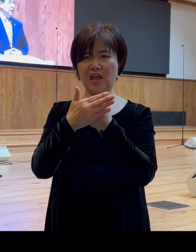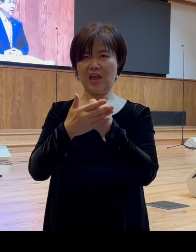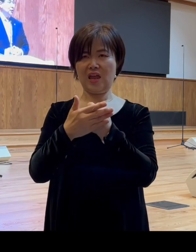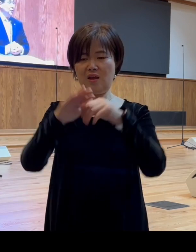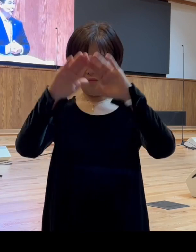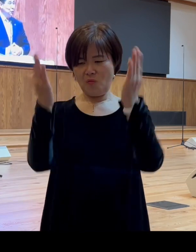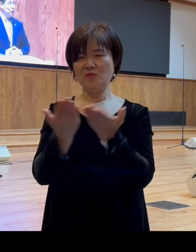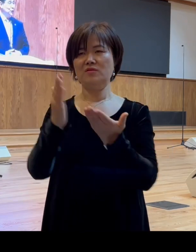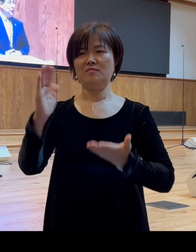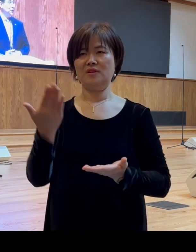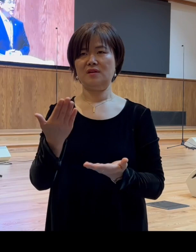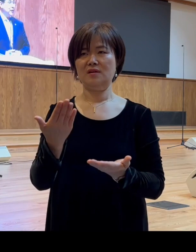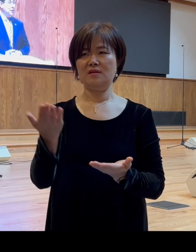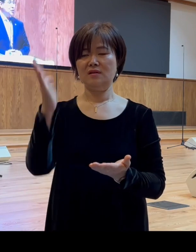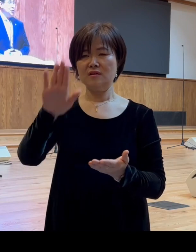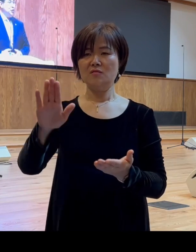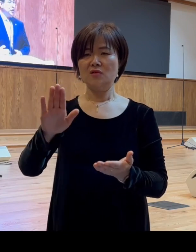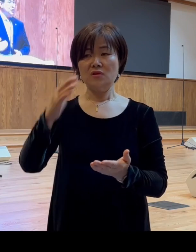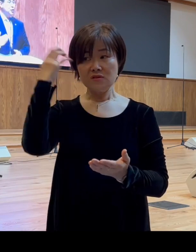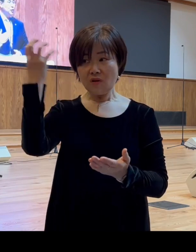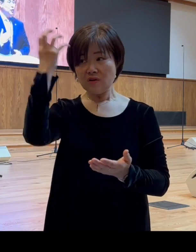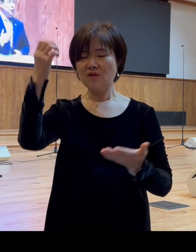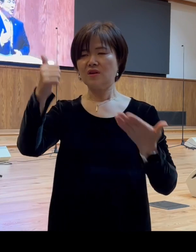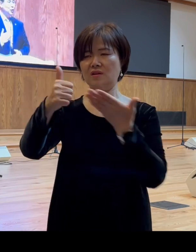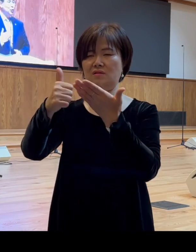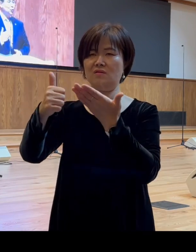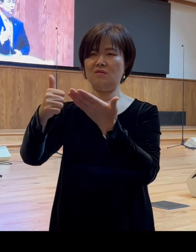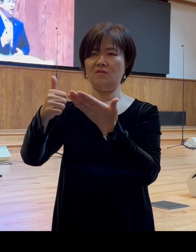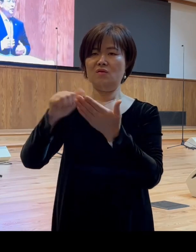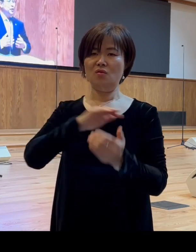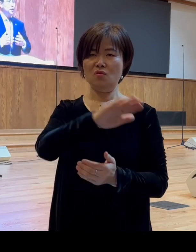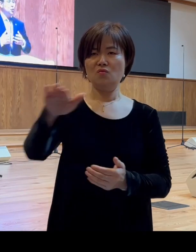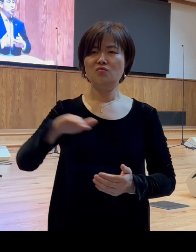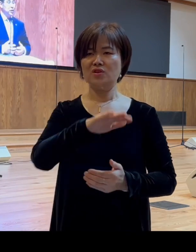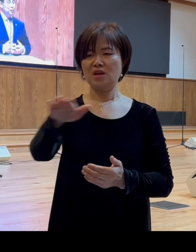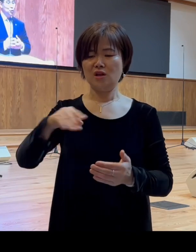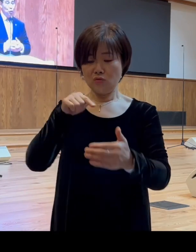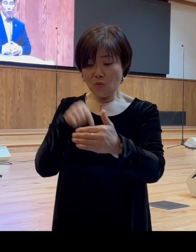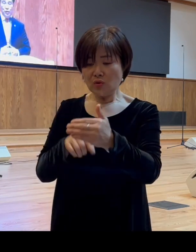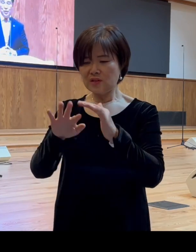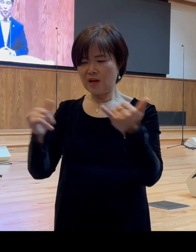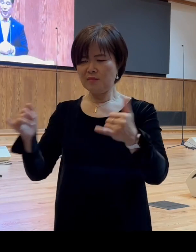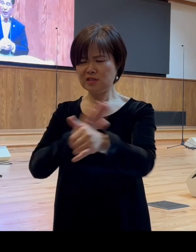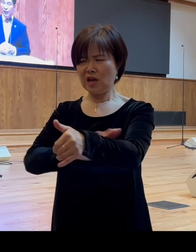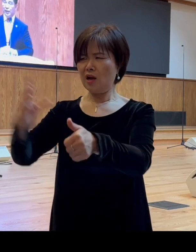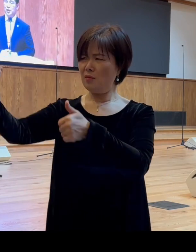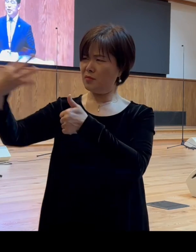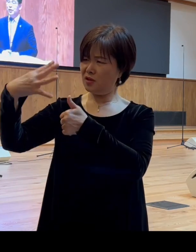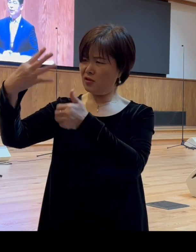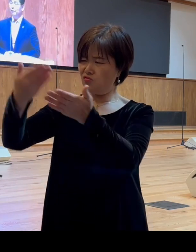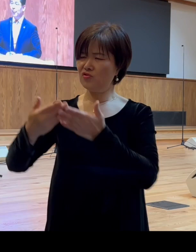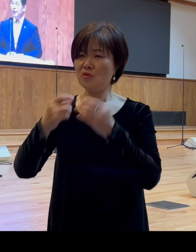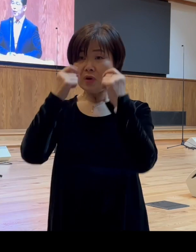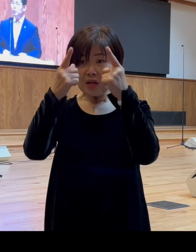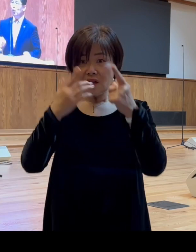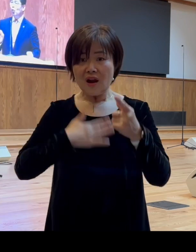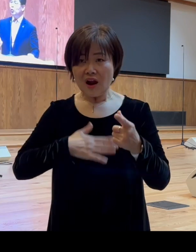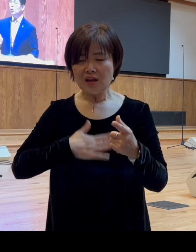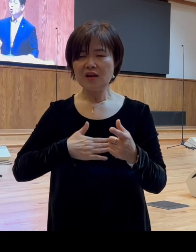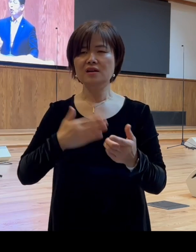그러므로 성령께서 우리의 속사람을 조명하시고 깨닫게 하시는 그럼 모든 죄와 허물과